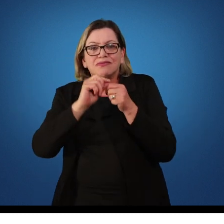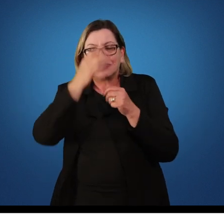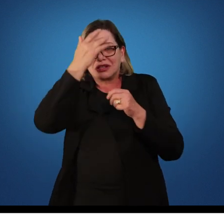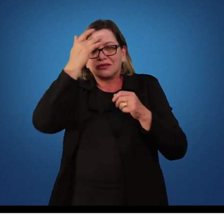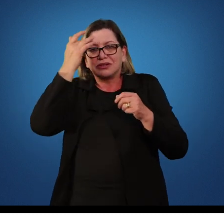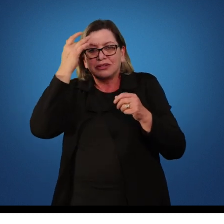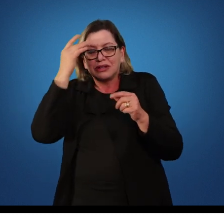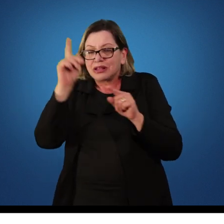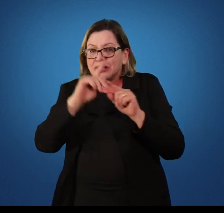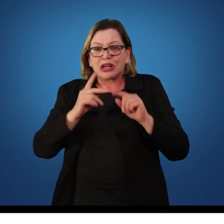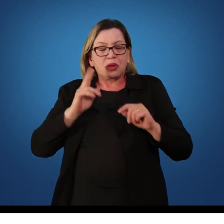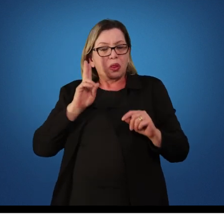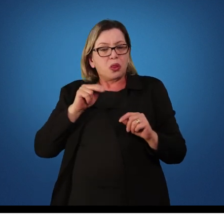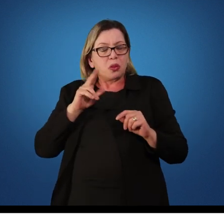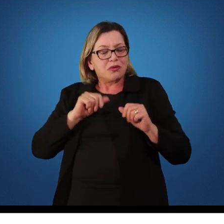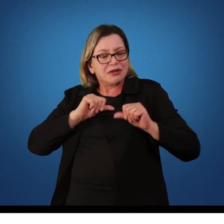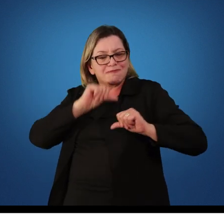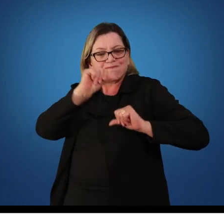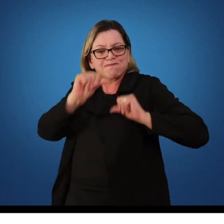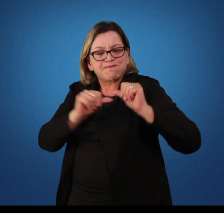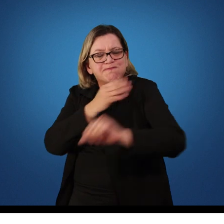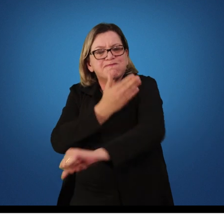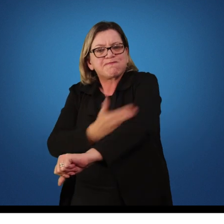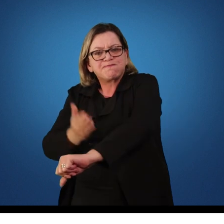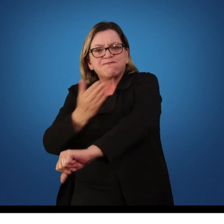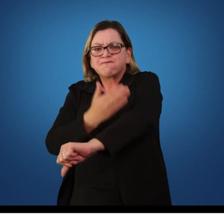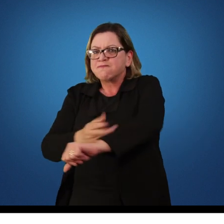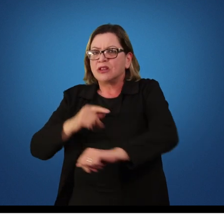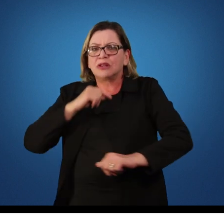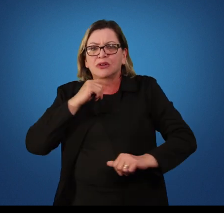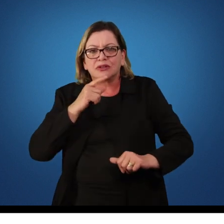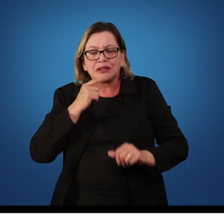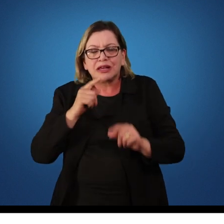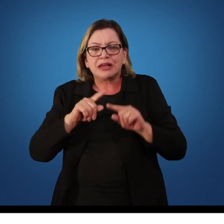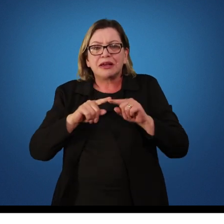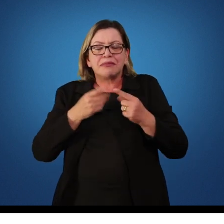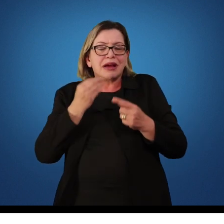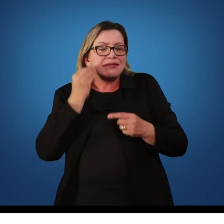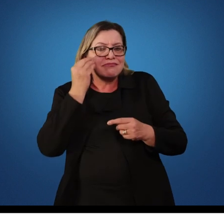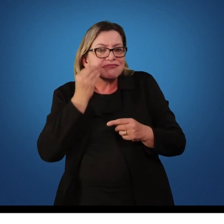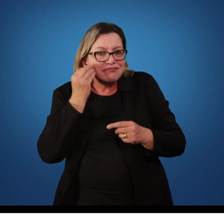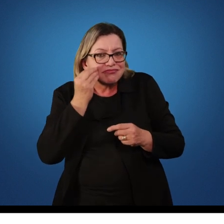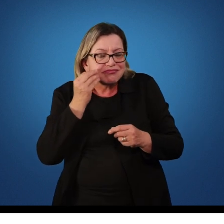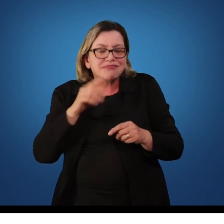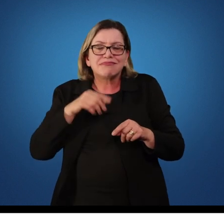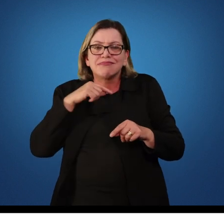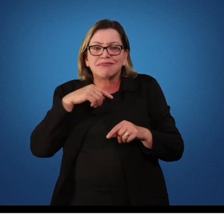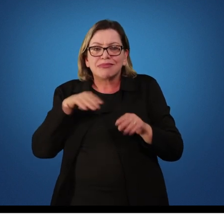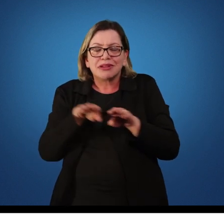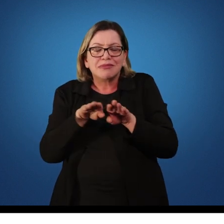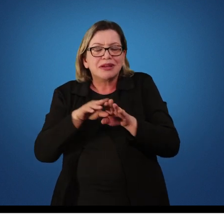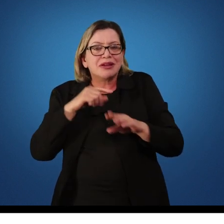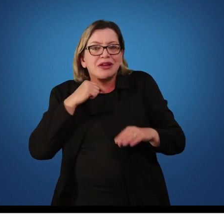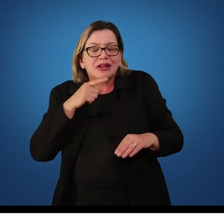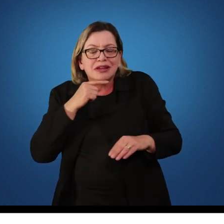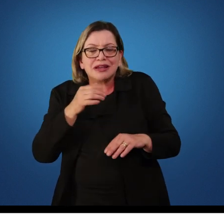são modificados pela prática ou pela experiência. Alguns exemplos de capacidades. Nível de